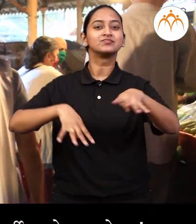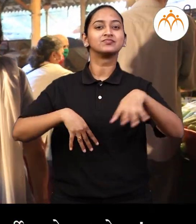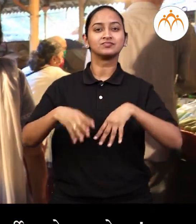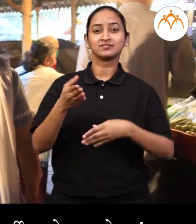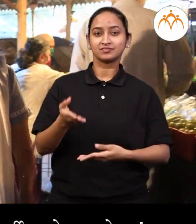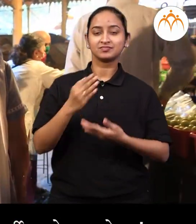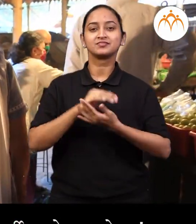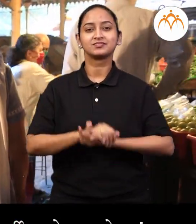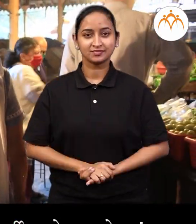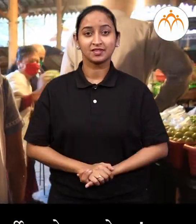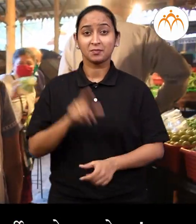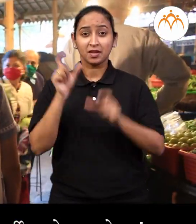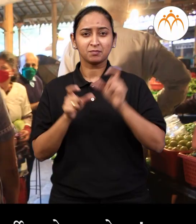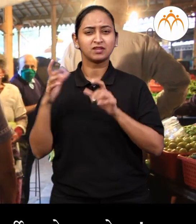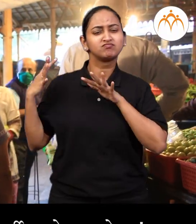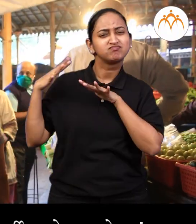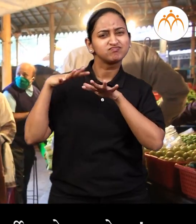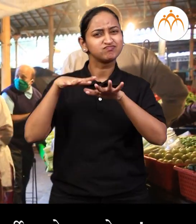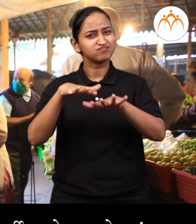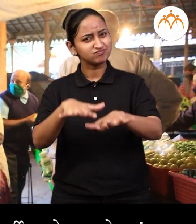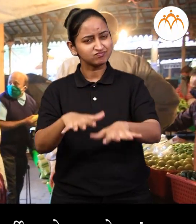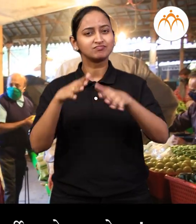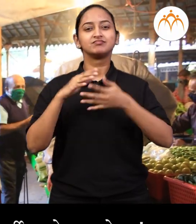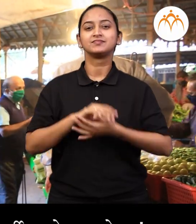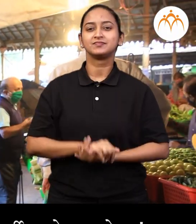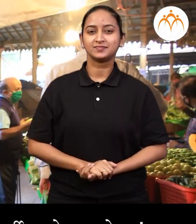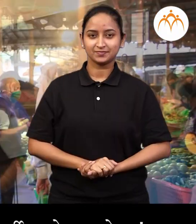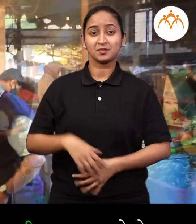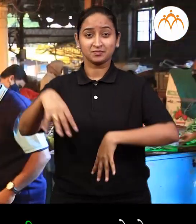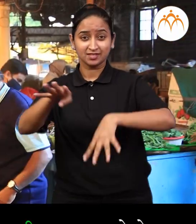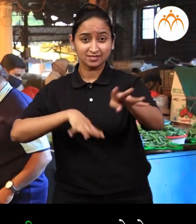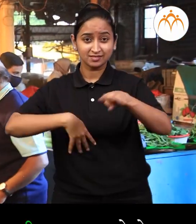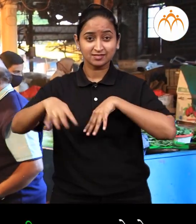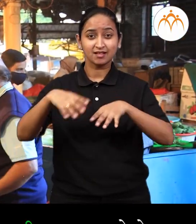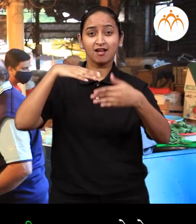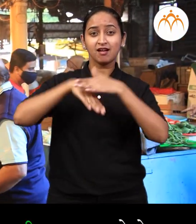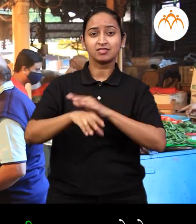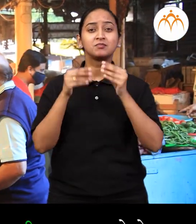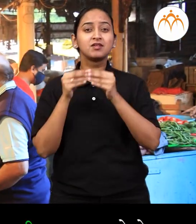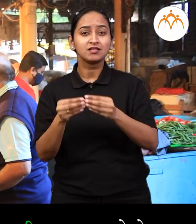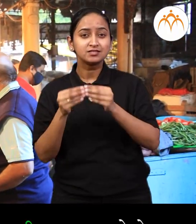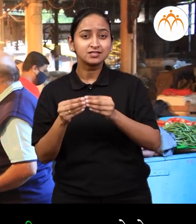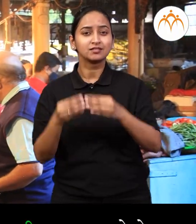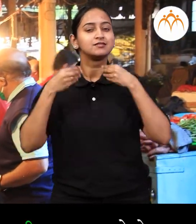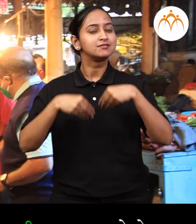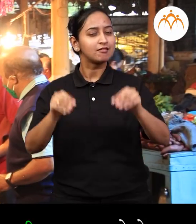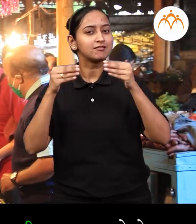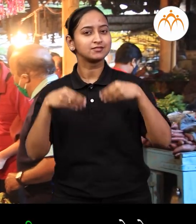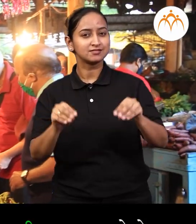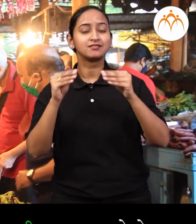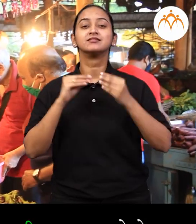खूब गर्दियना इथे मंड़ीत भाजी विक्ताथ